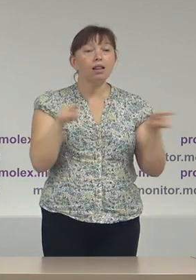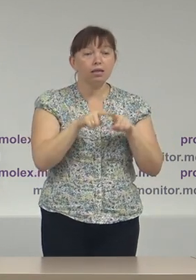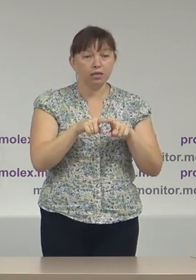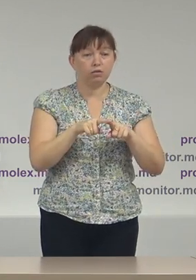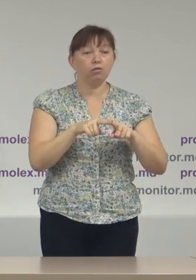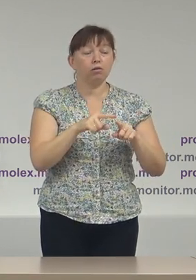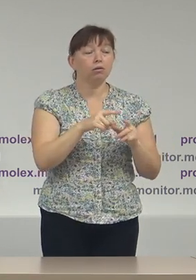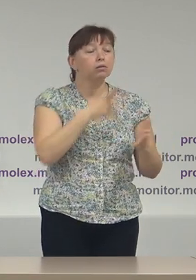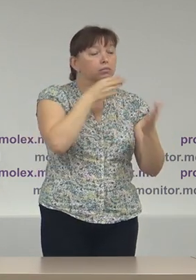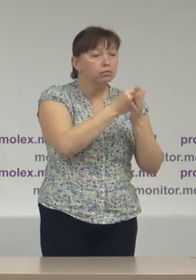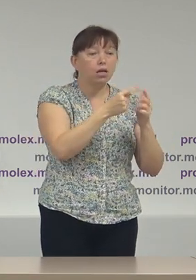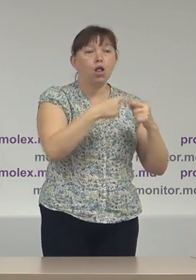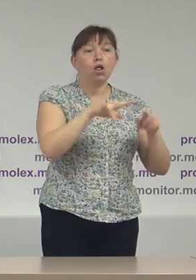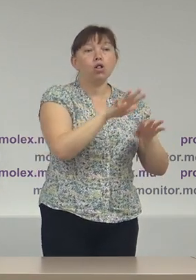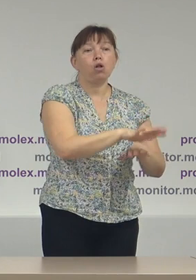localitate.